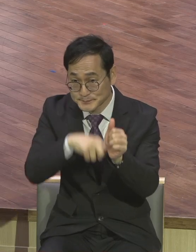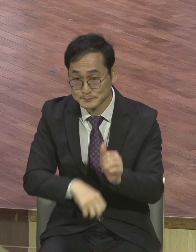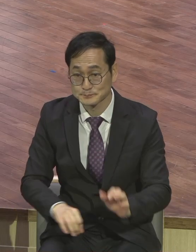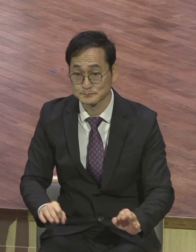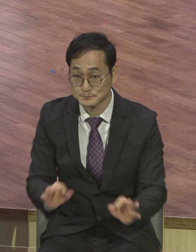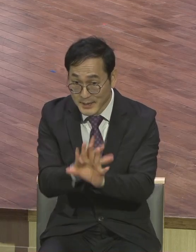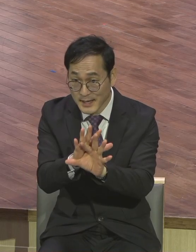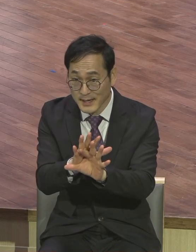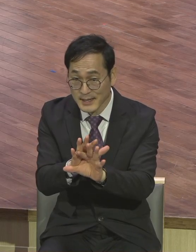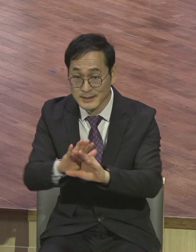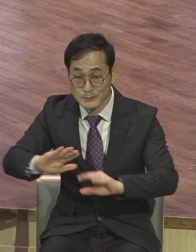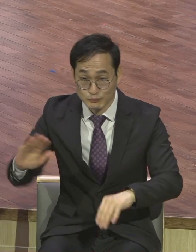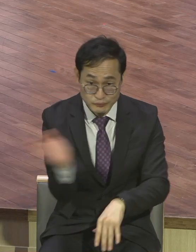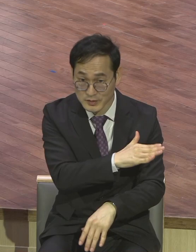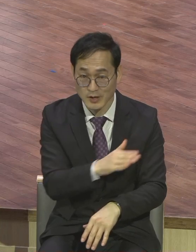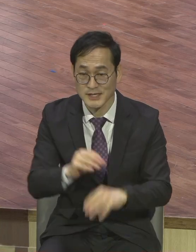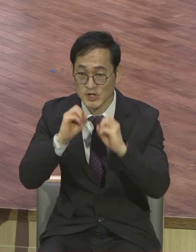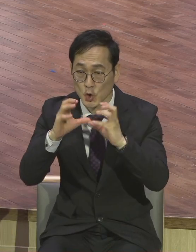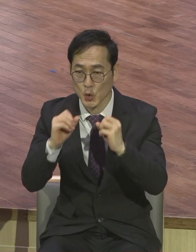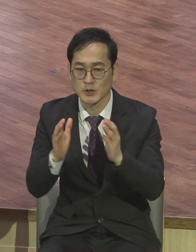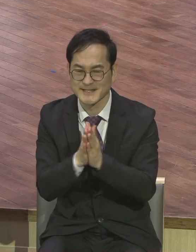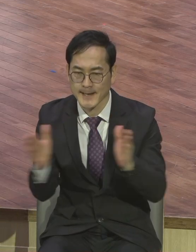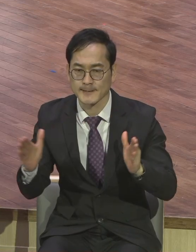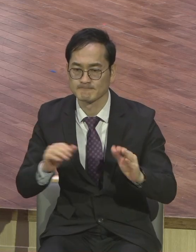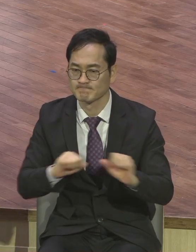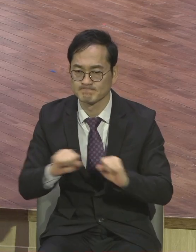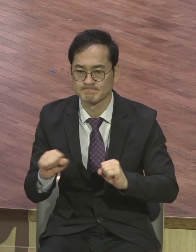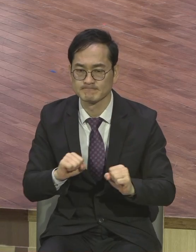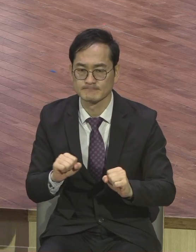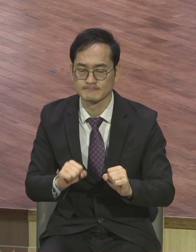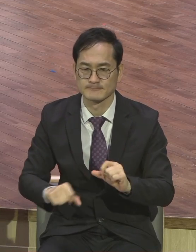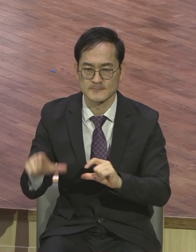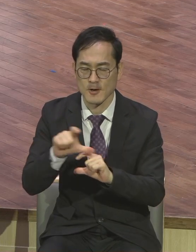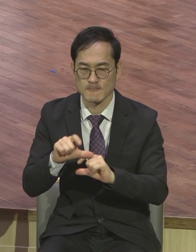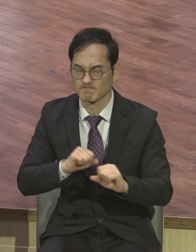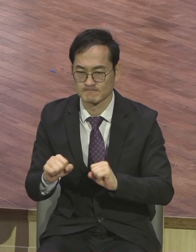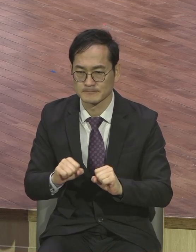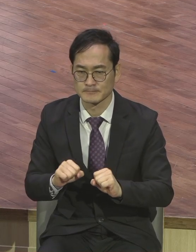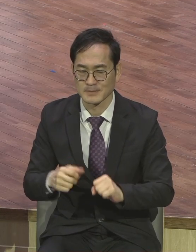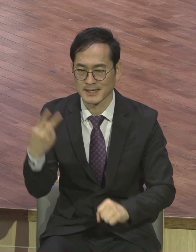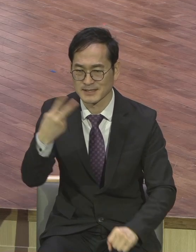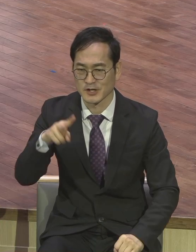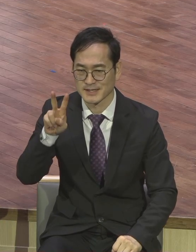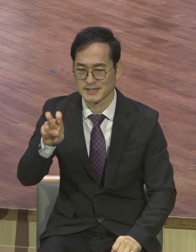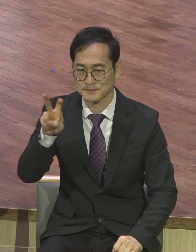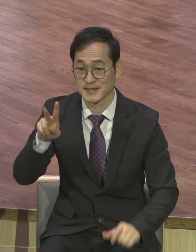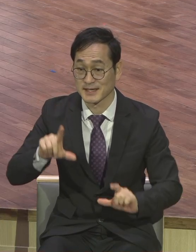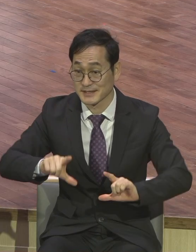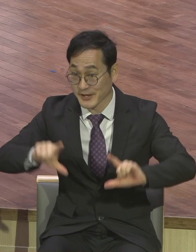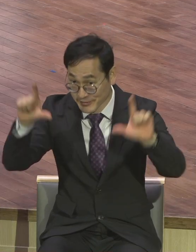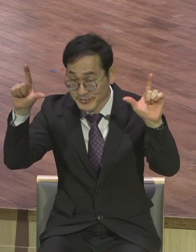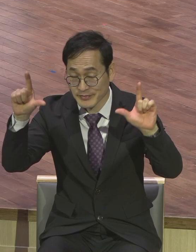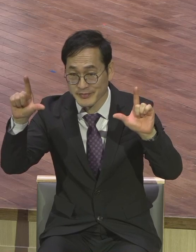예원교회 본격적 선교회 열리게 되는데 2022년 예원교회 본당 헌낭의 시간표라고 하면